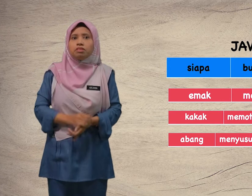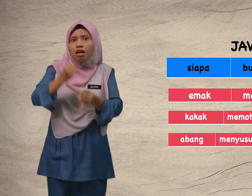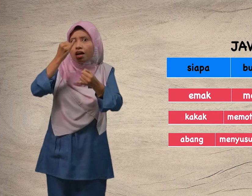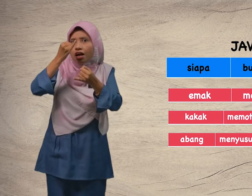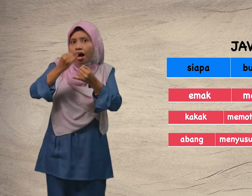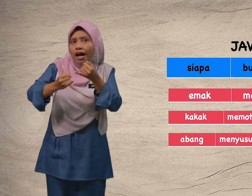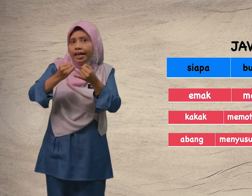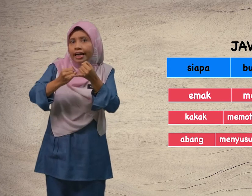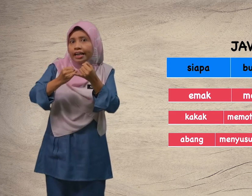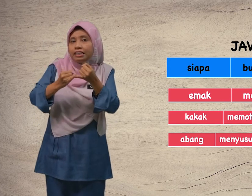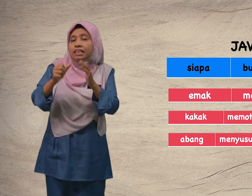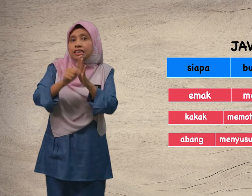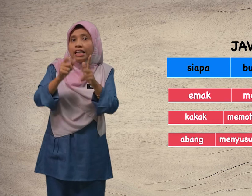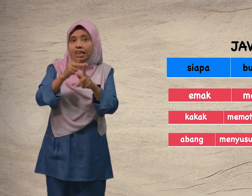Akhir sekali,